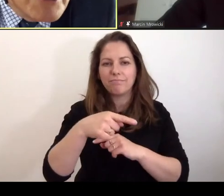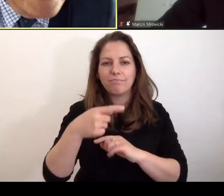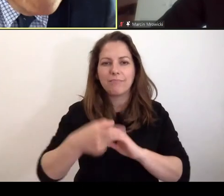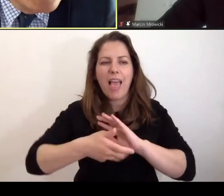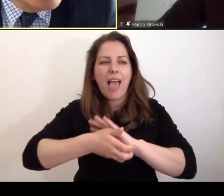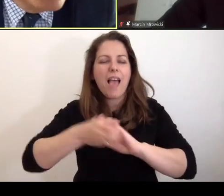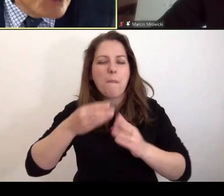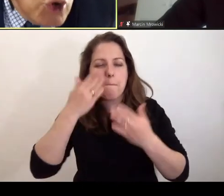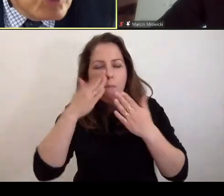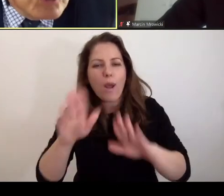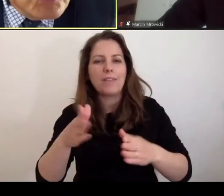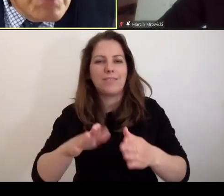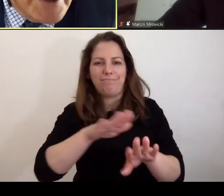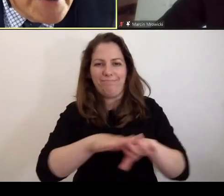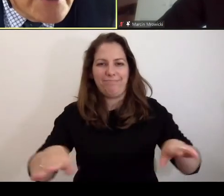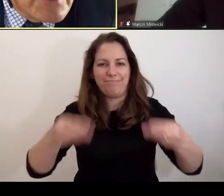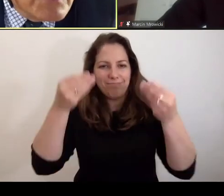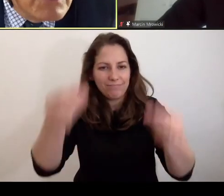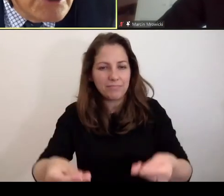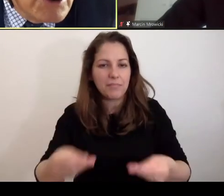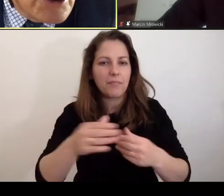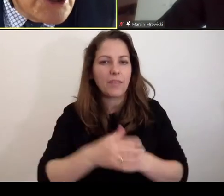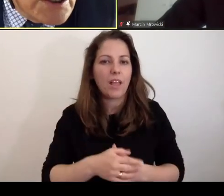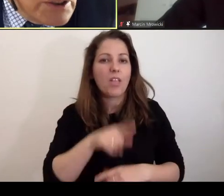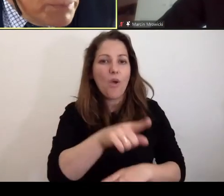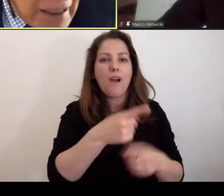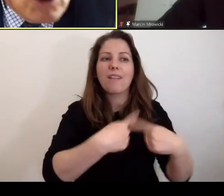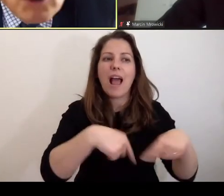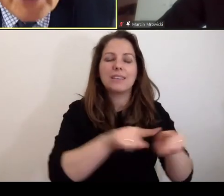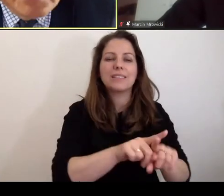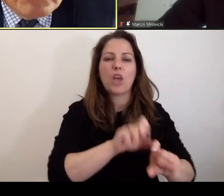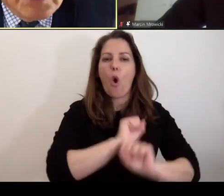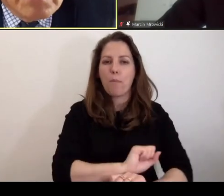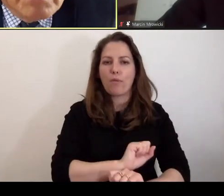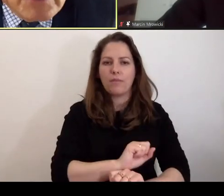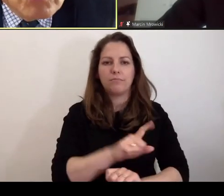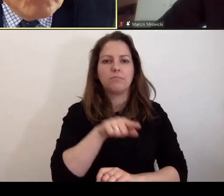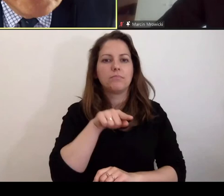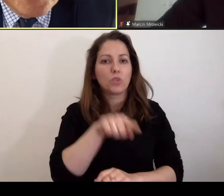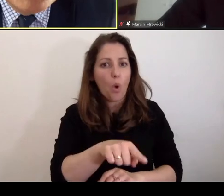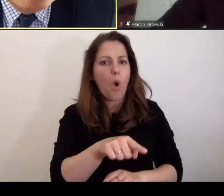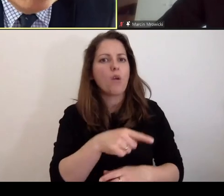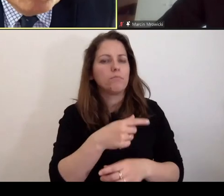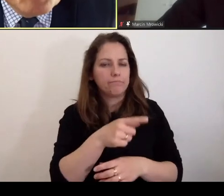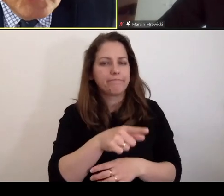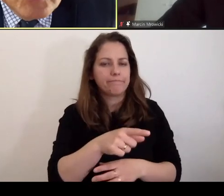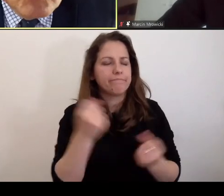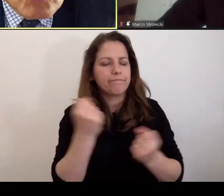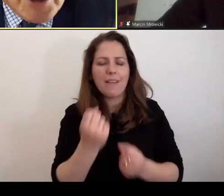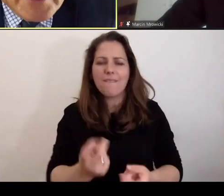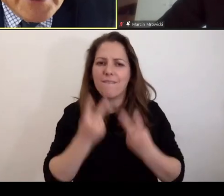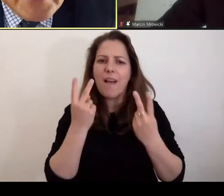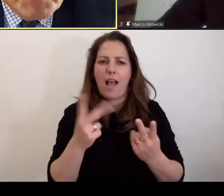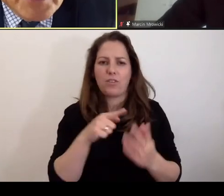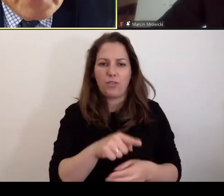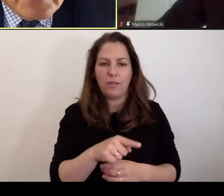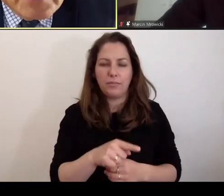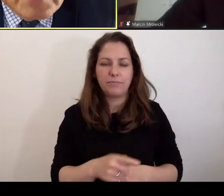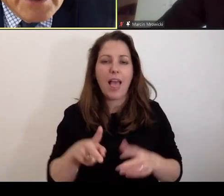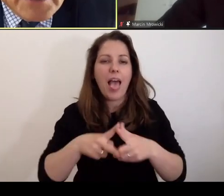na stół, to to utrudniłoby realizację obrony. To jest rzecz bardzo święta. Już na